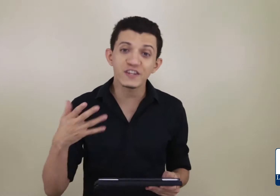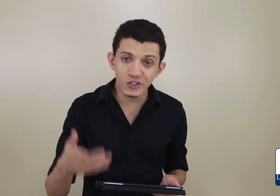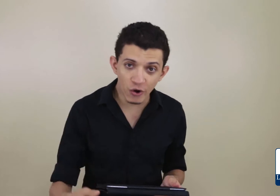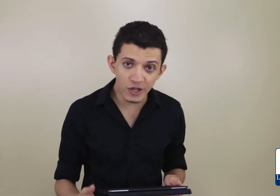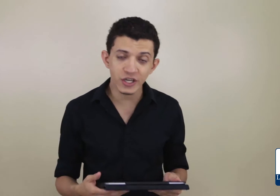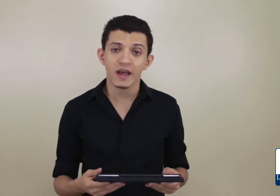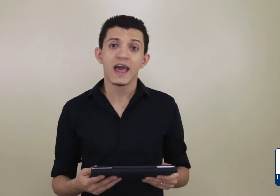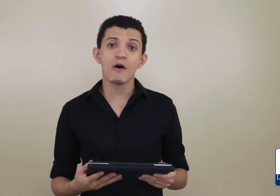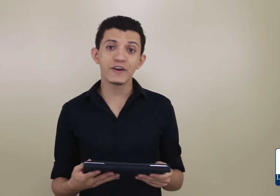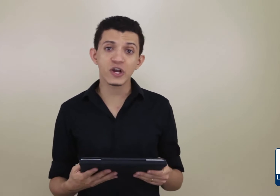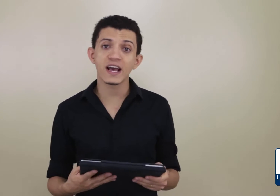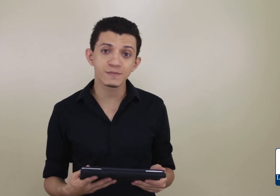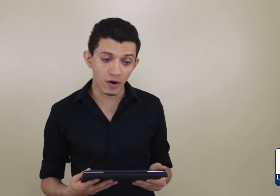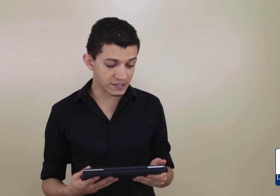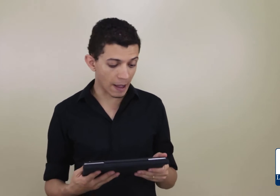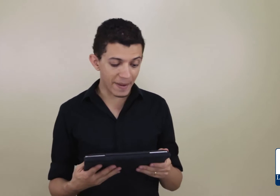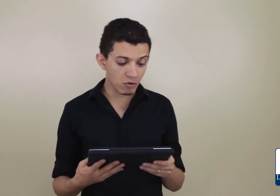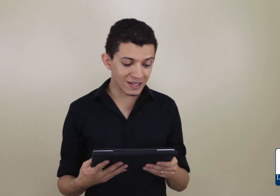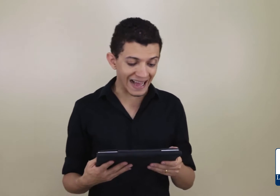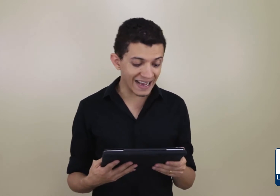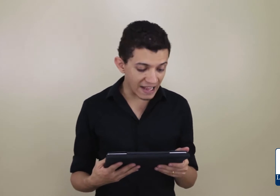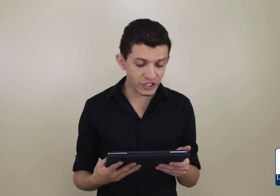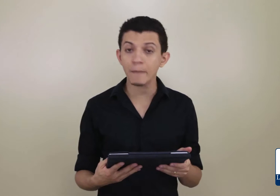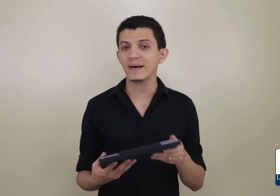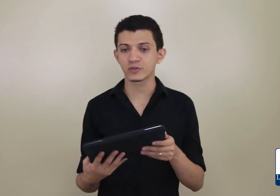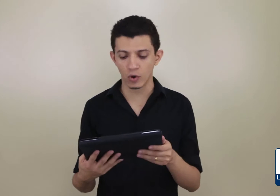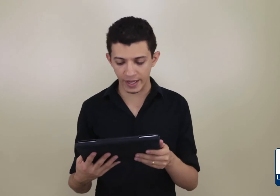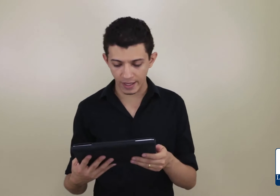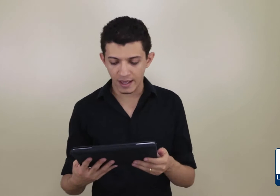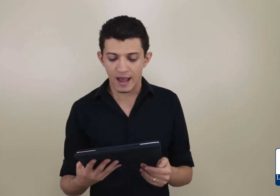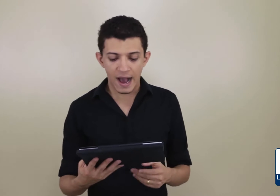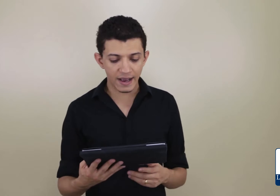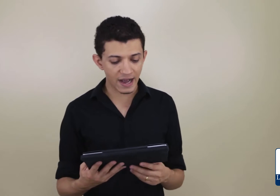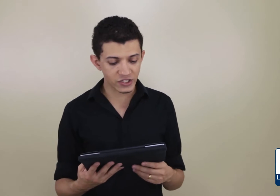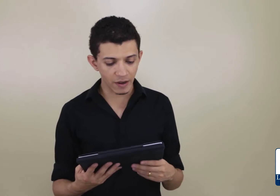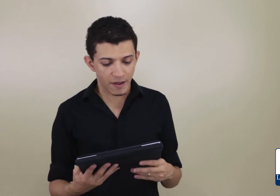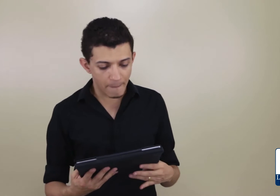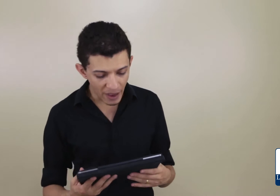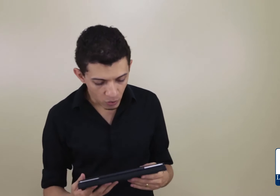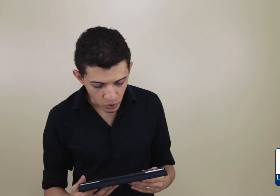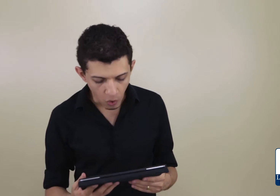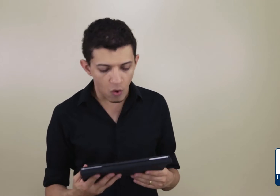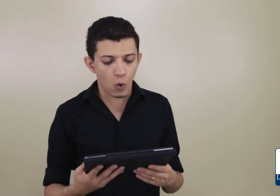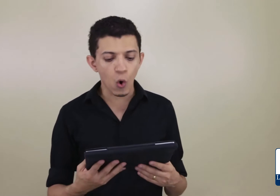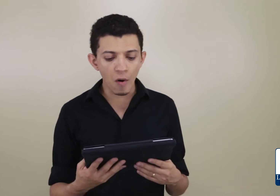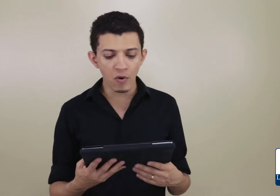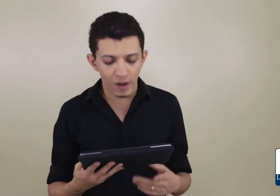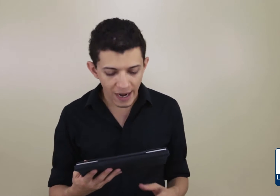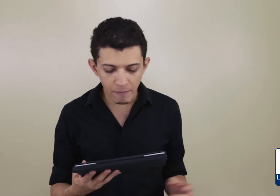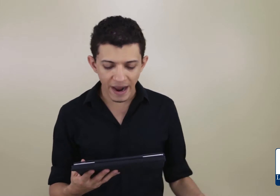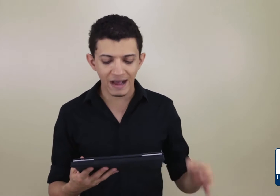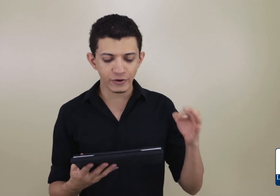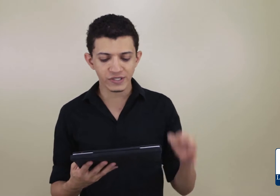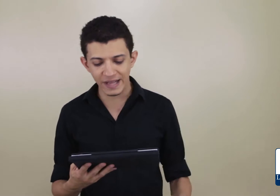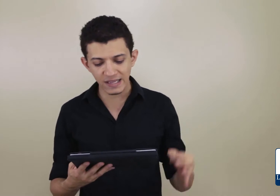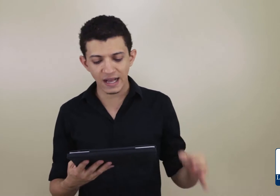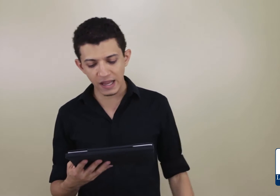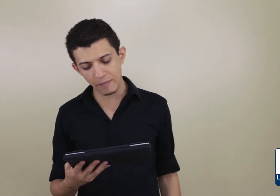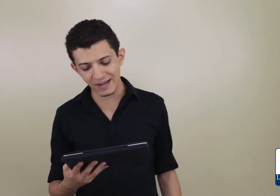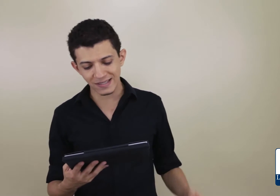vídeo de hoje é um vídeo em resposta à pergunta da Kátia Pastore. A Kátia perguntou como lembrar dos sinais da Libras